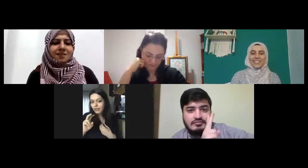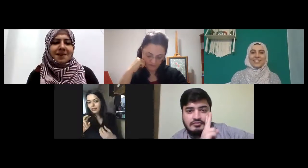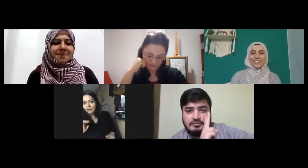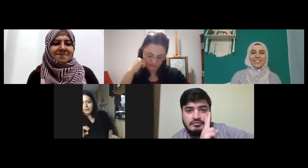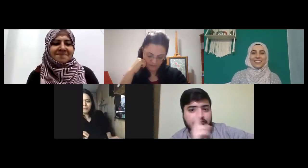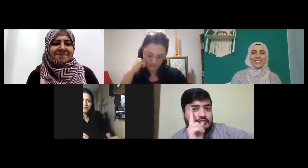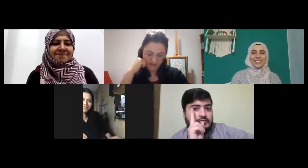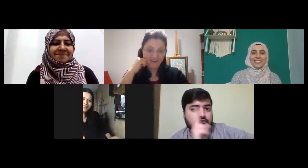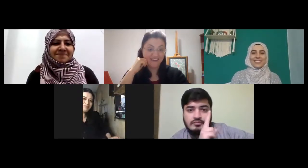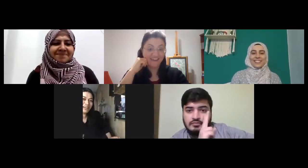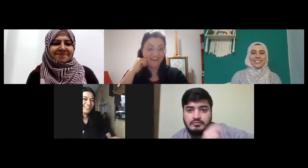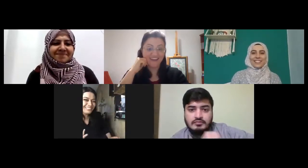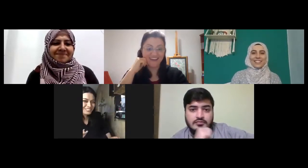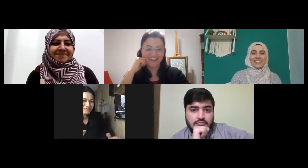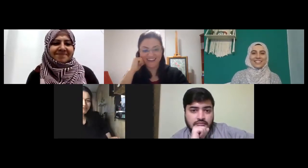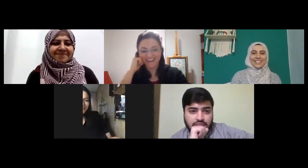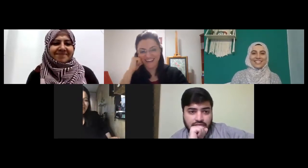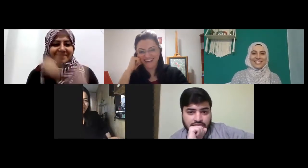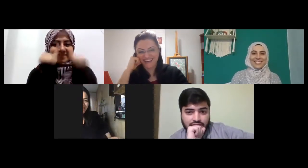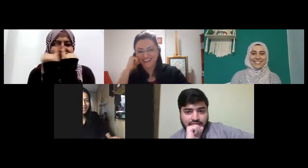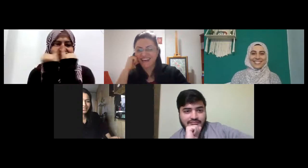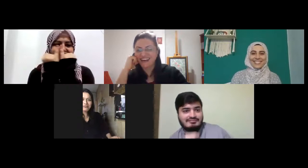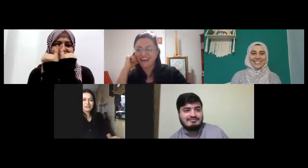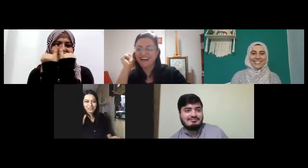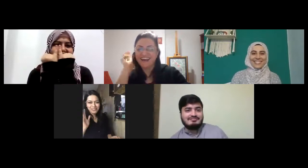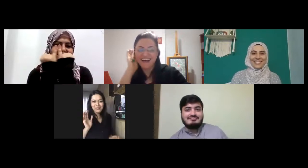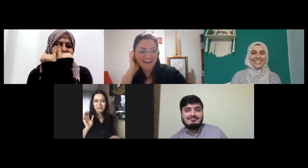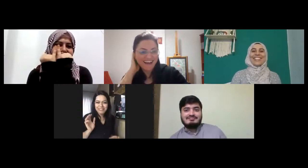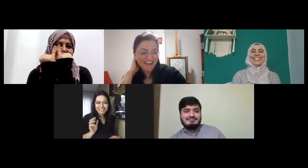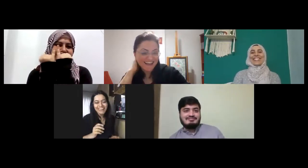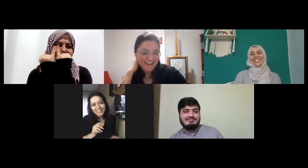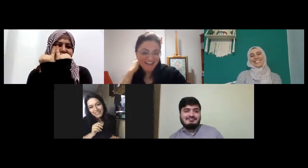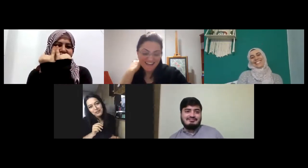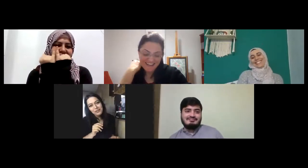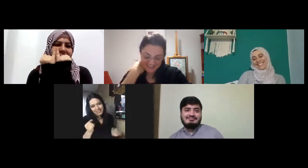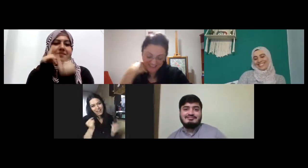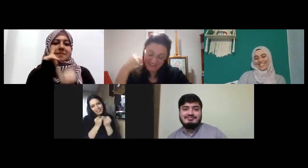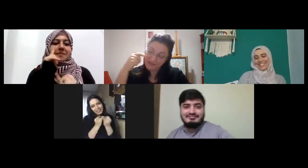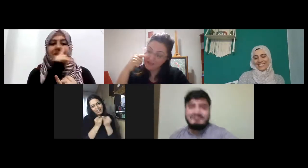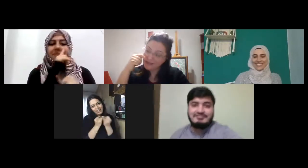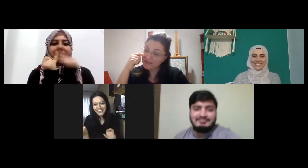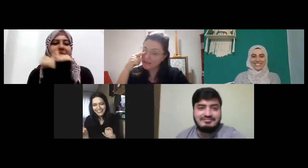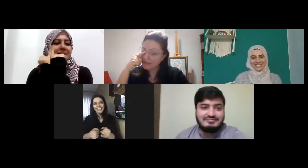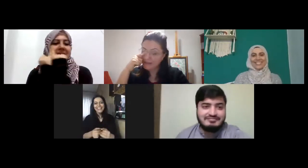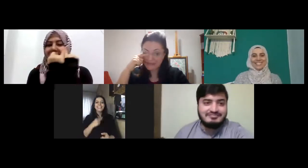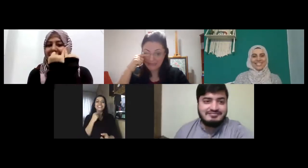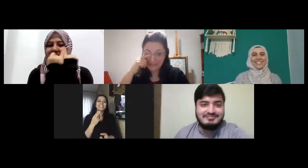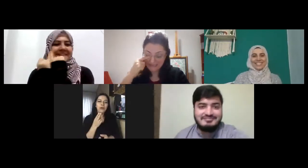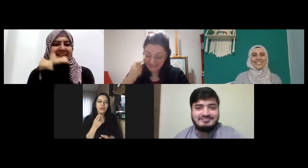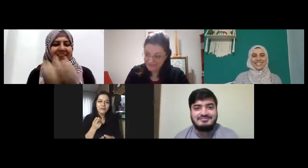baldız hiç bilmiyorum o biz sadece türklerde olabilir olabilir kardeş kız şöyle olabilir